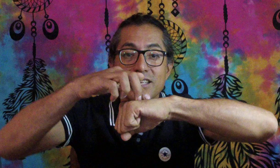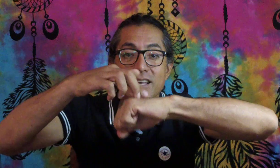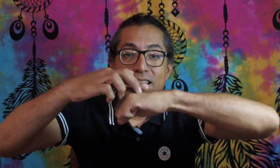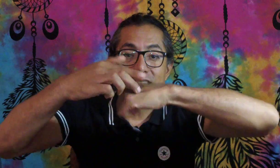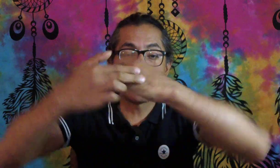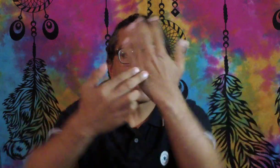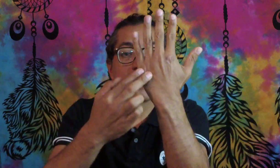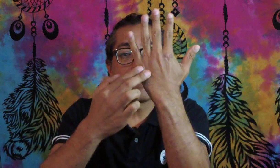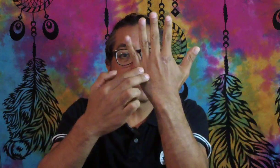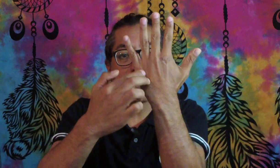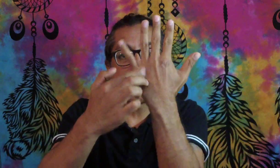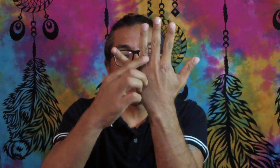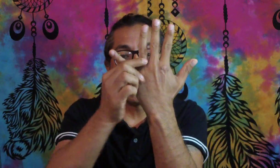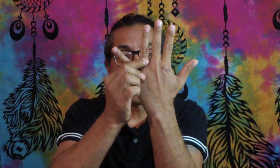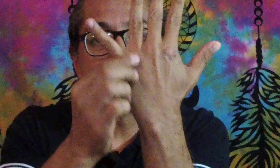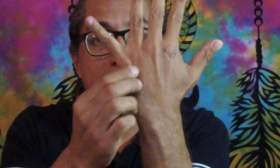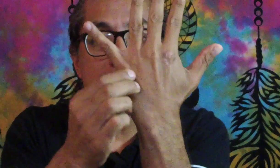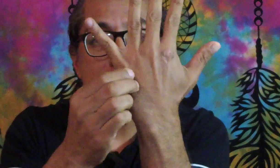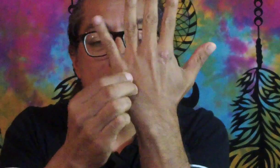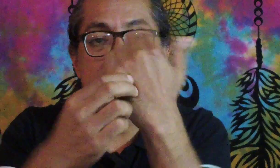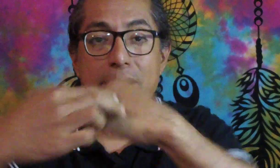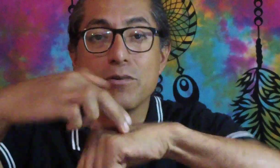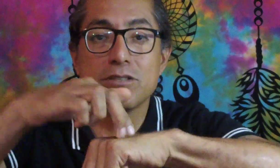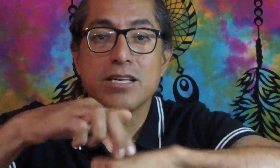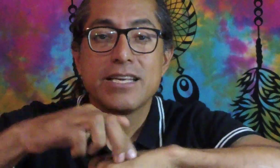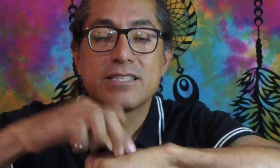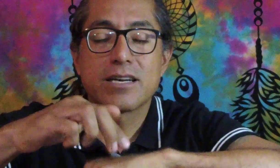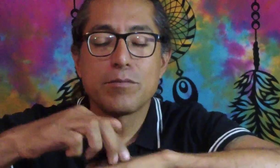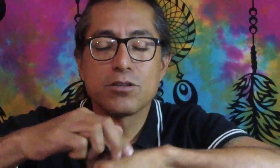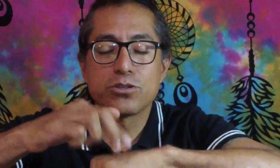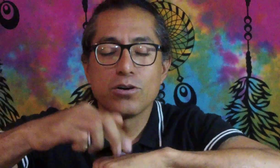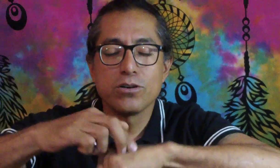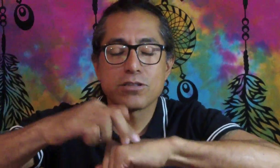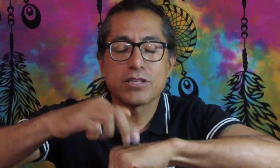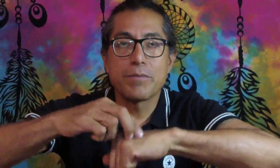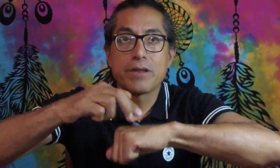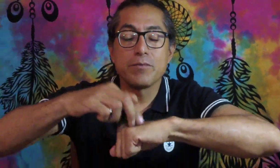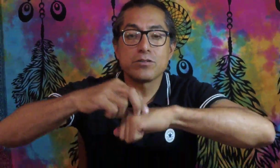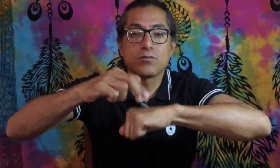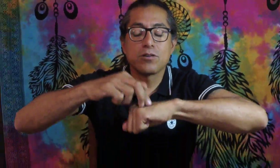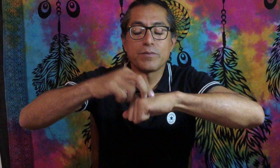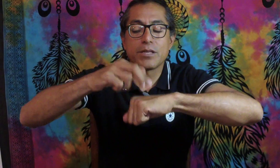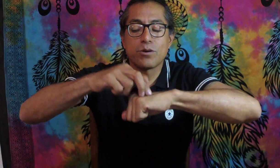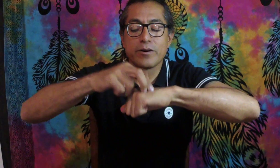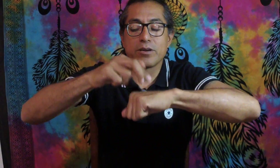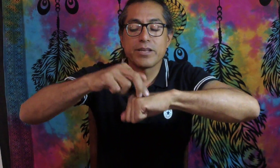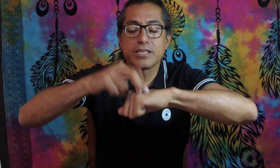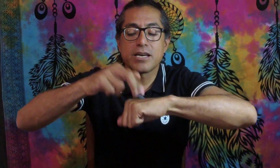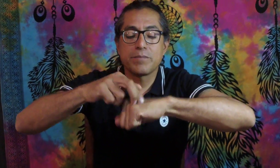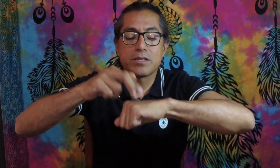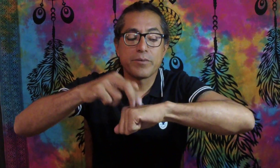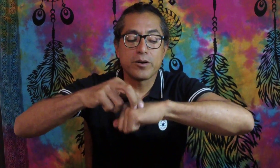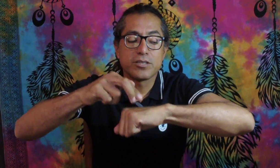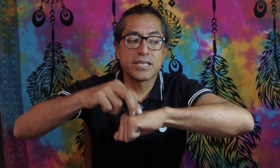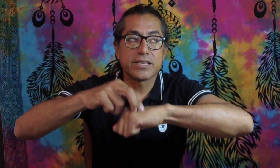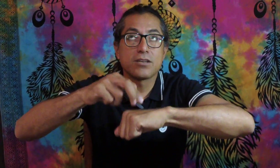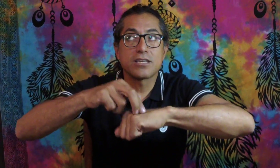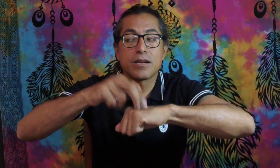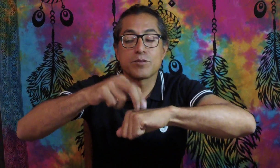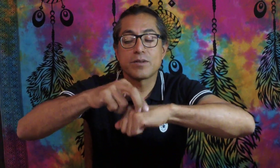entre el meñique y el anular, golpeteamos, cerramos los ojos, los abrimos, luego viendo abajo a la derecha, viendo abajo a la izquierda, los giramos bien